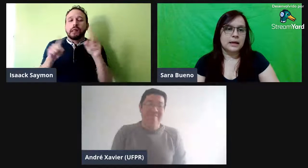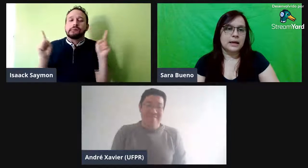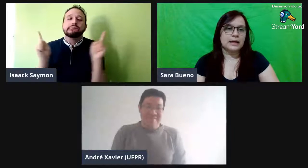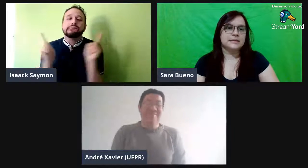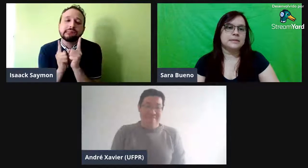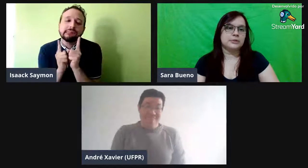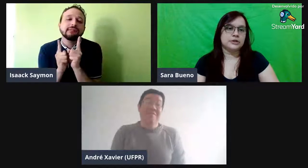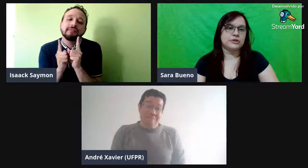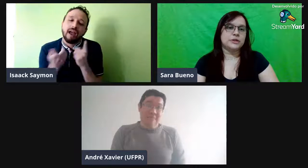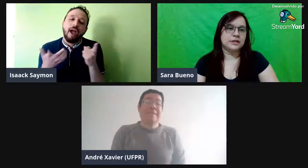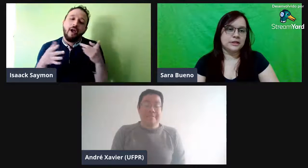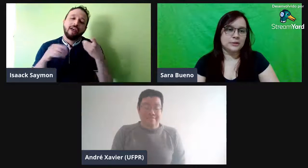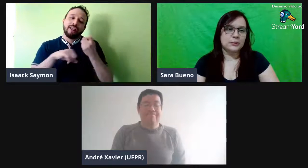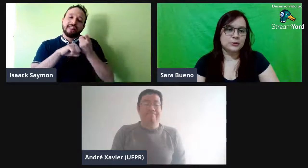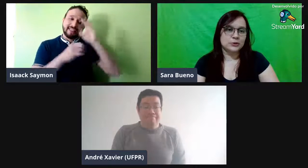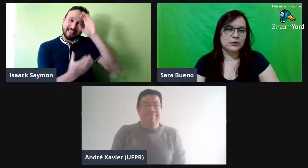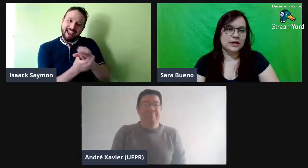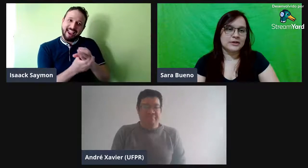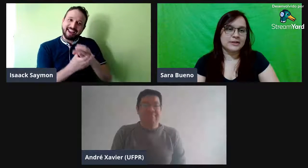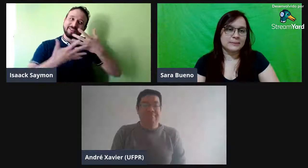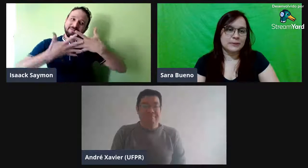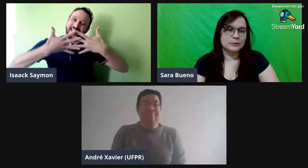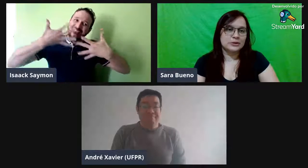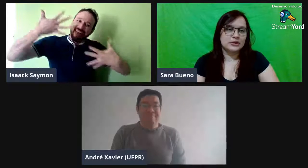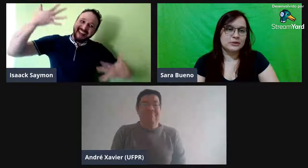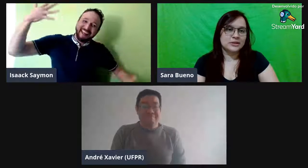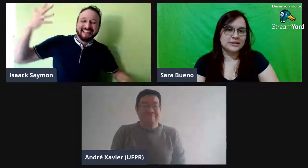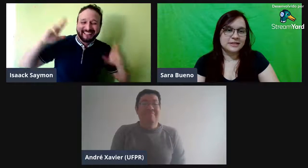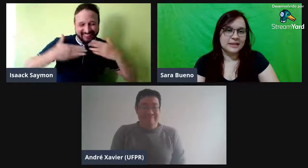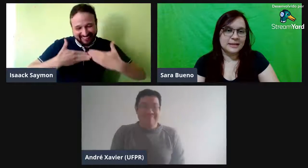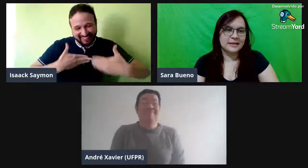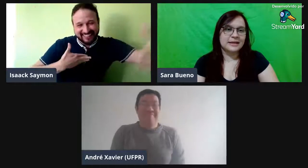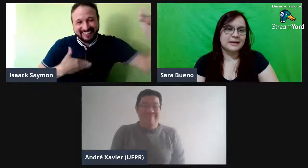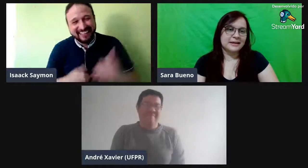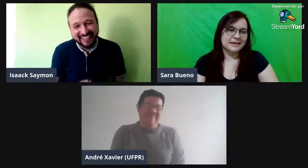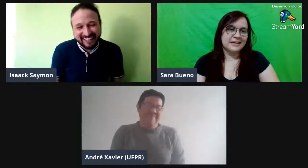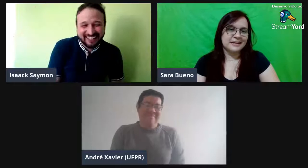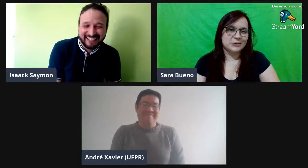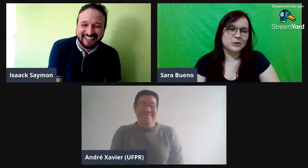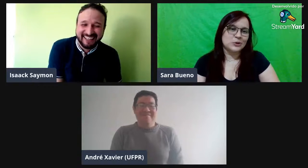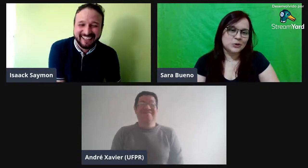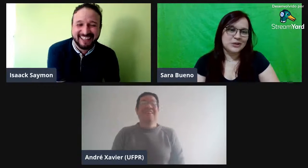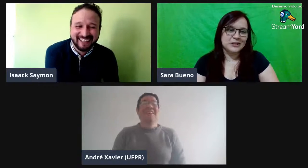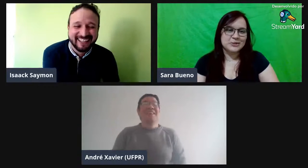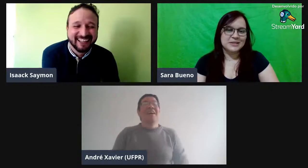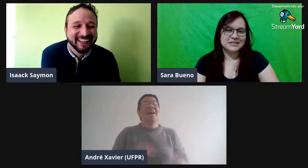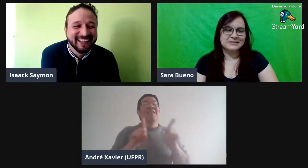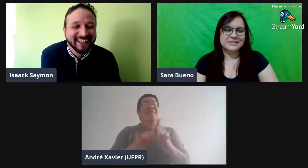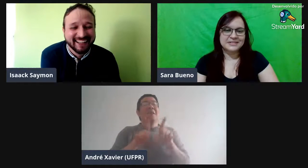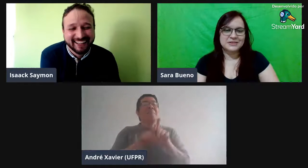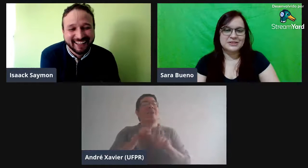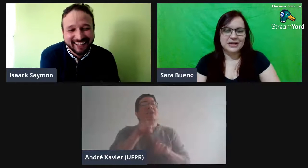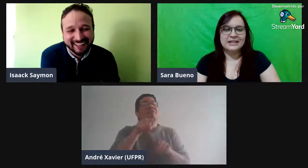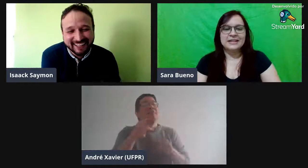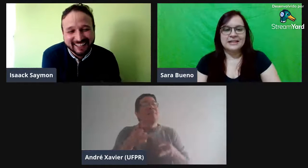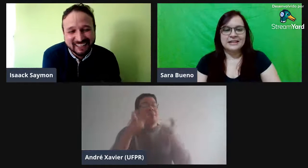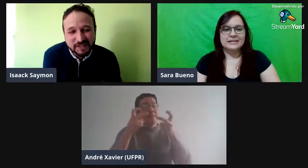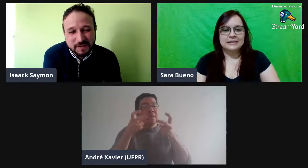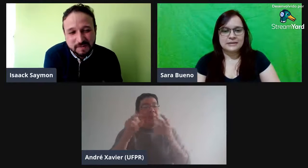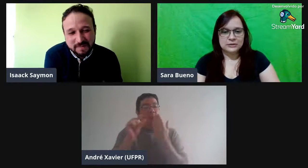Ah, sim, por isso que o meu doutorado, ele tá bem curtinho ainda, né, que é, eu tô no início, mas ainda vai deslanchar. Isso,